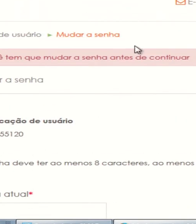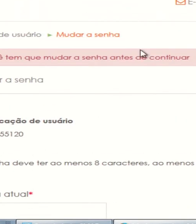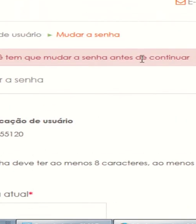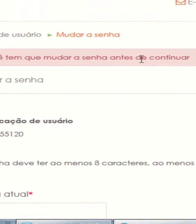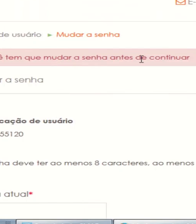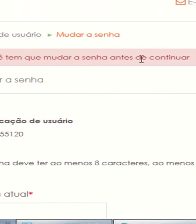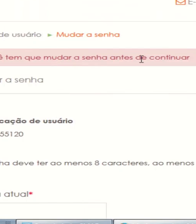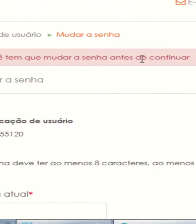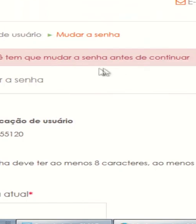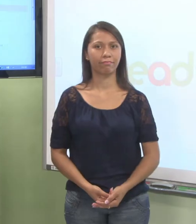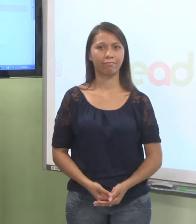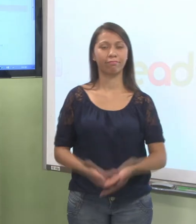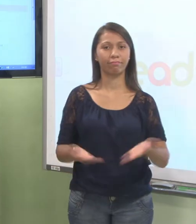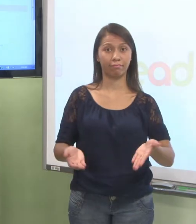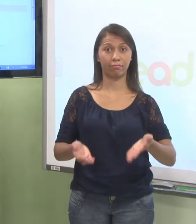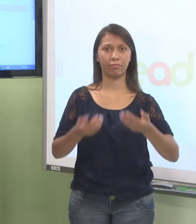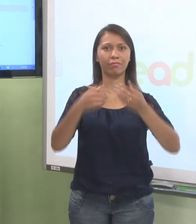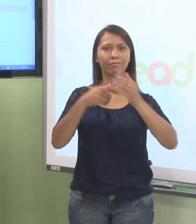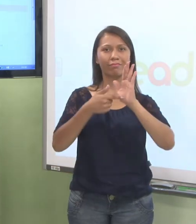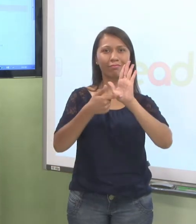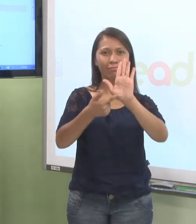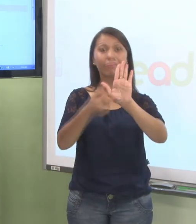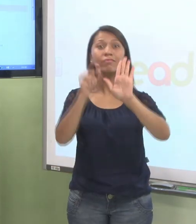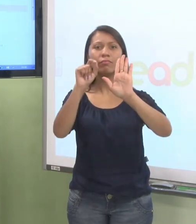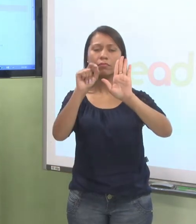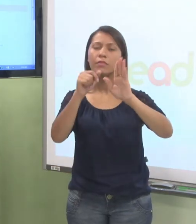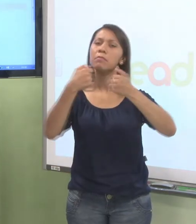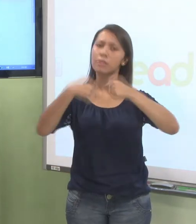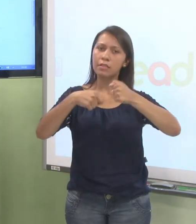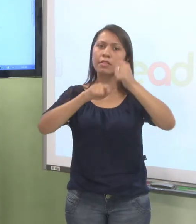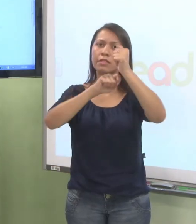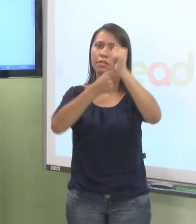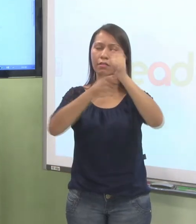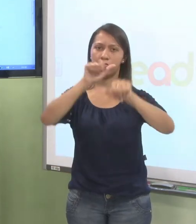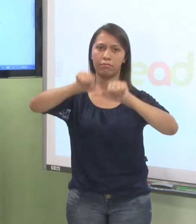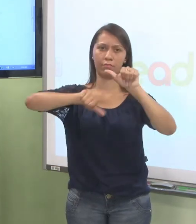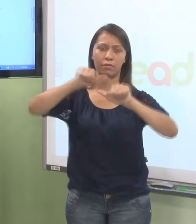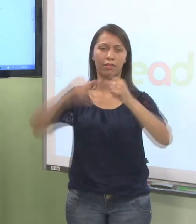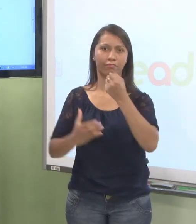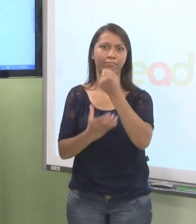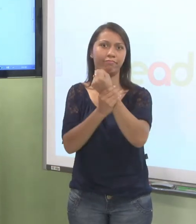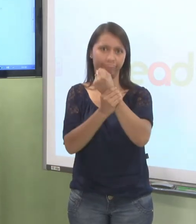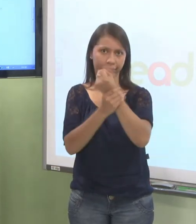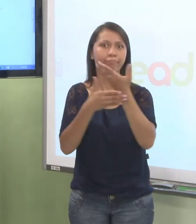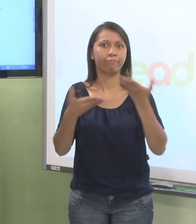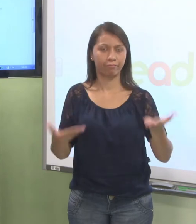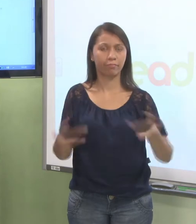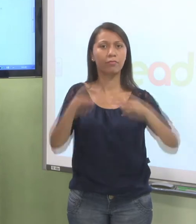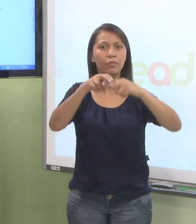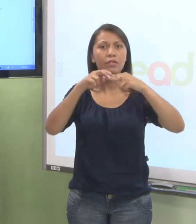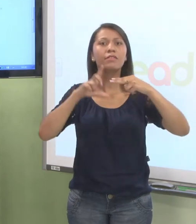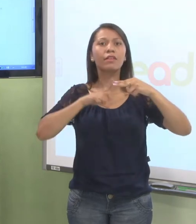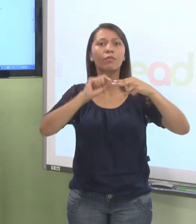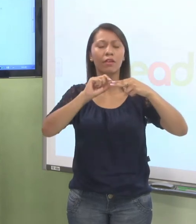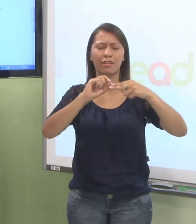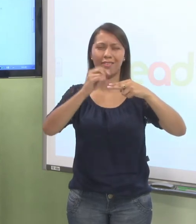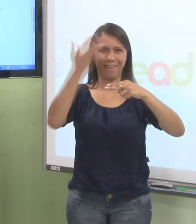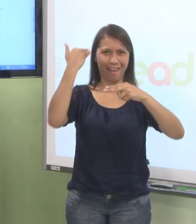Logo de início, já pediu. Você tem que mudar a senha de continuar, por questão de segurança, né? Então, você coloca aqui a senha atual, ela é o